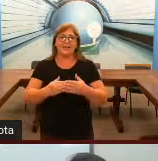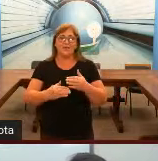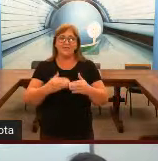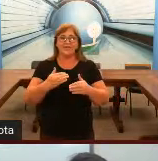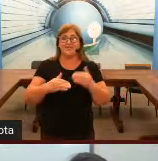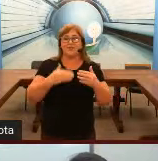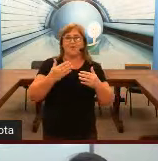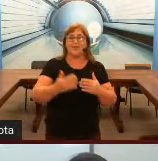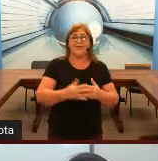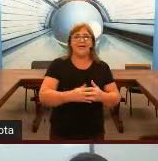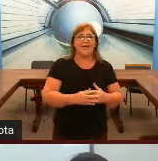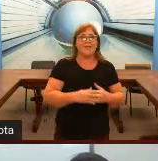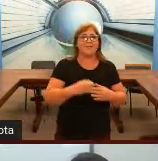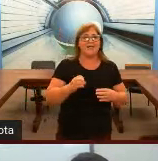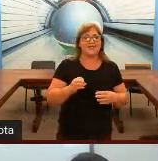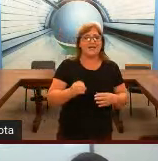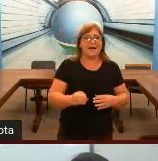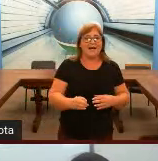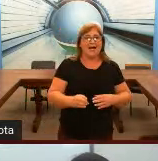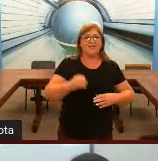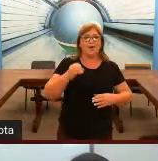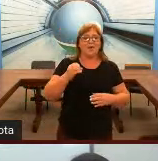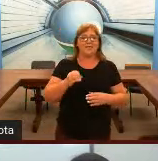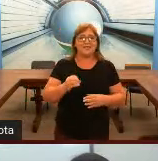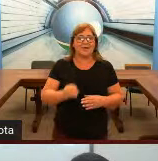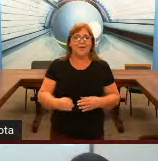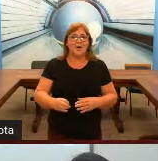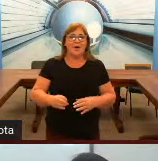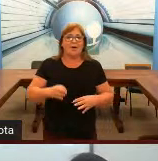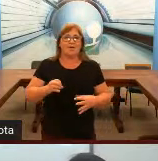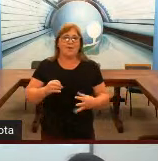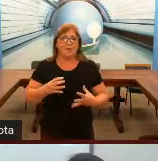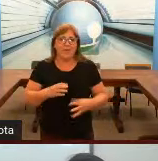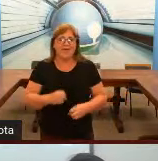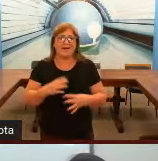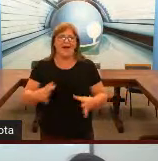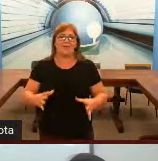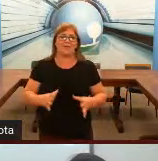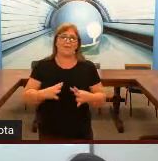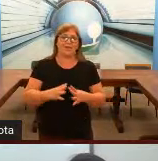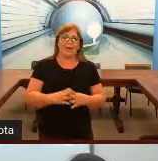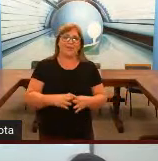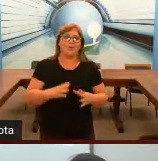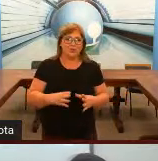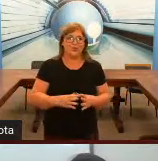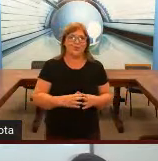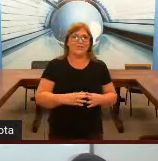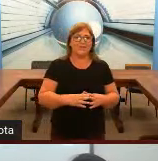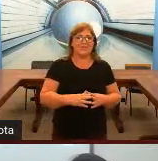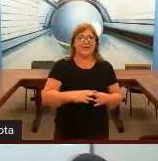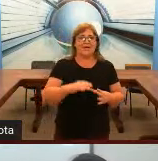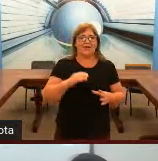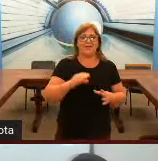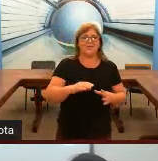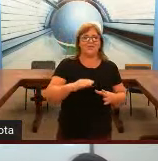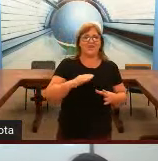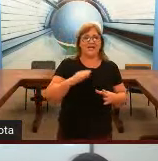língua ser desenvolvida e passar a informação bem clara para o surdo. Então, assim, nós temos várias